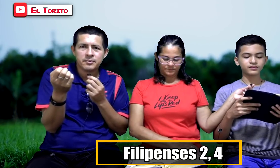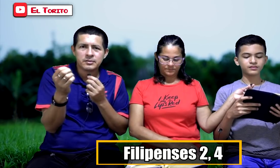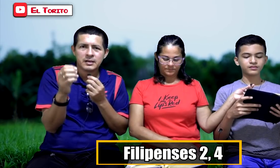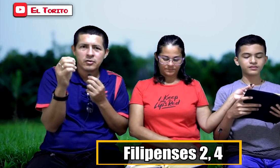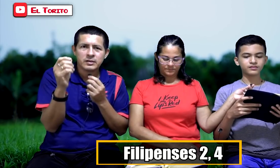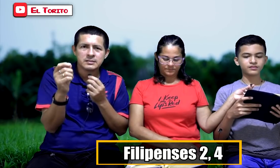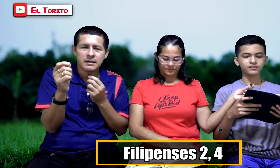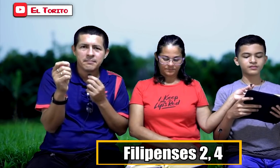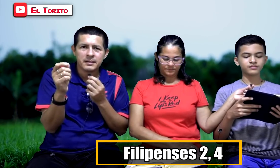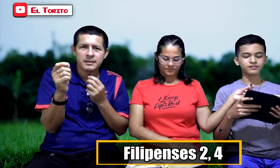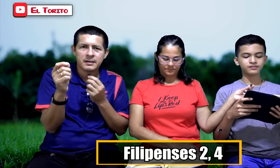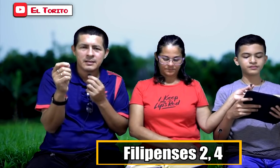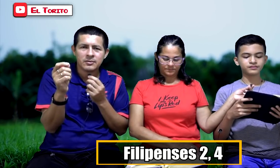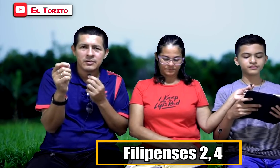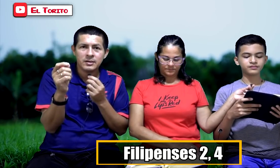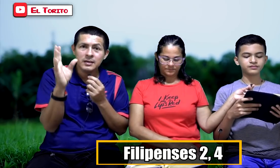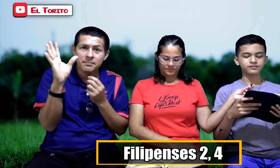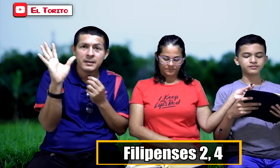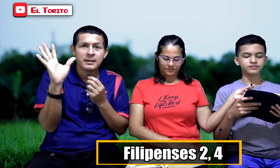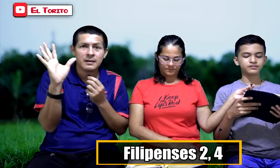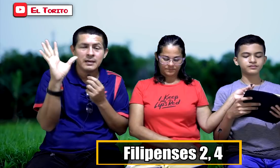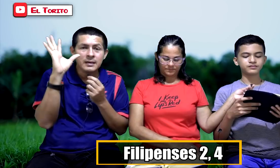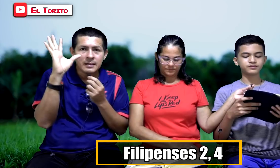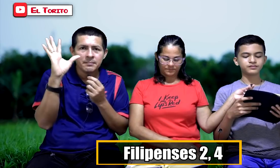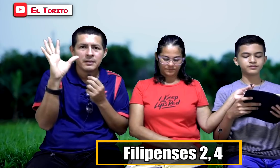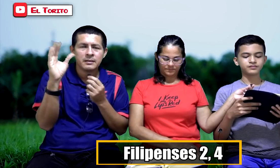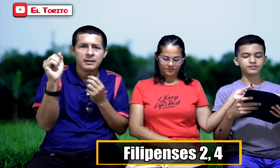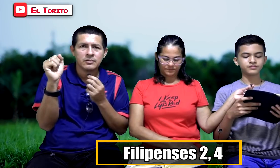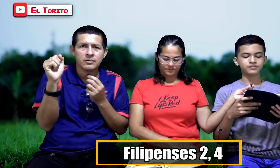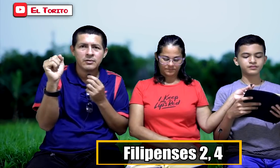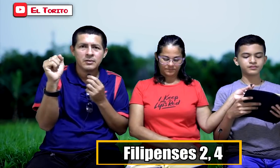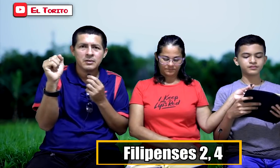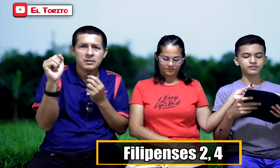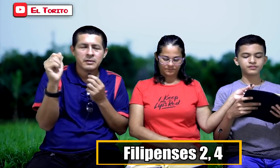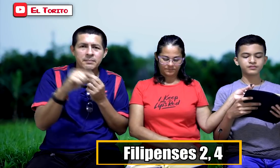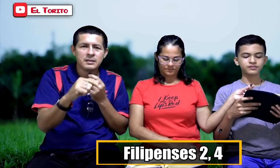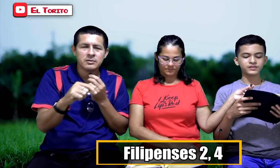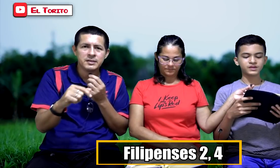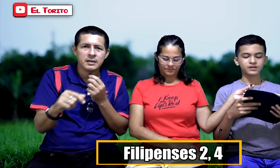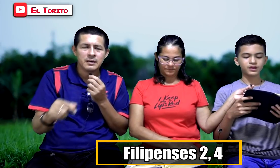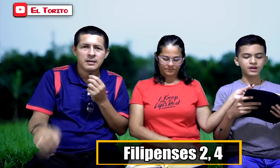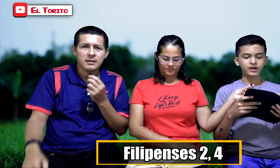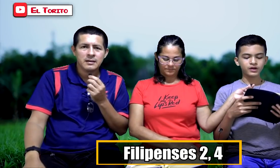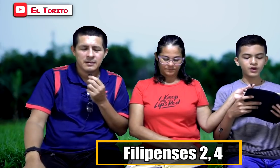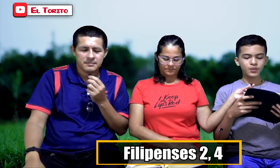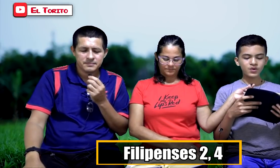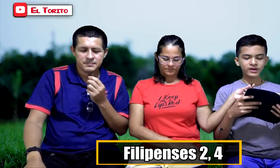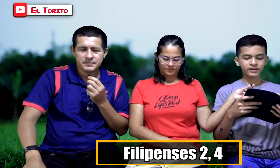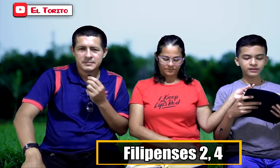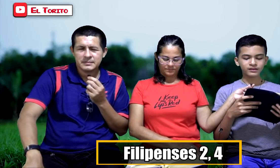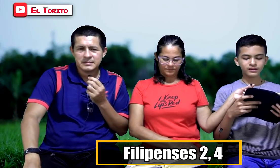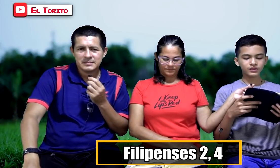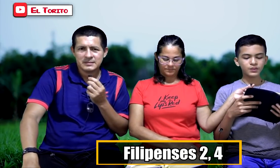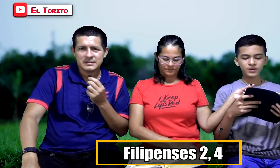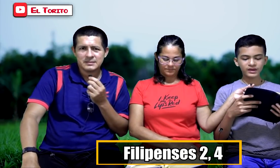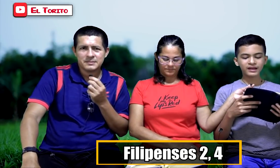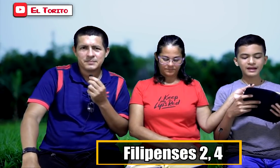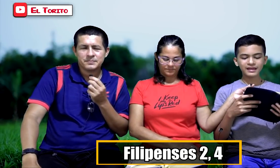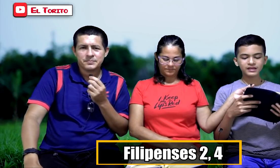importar lo que están predicando. Y que predicando. Repítalo y sigue. No busquen nadie